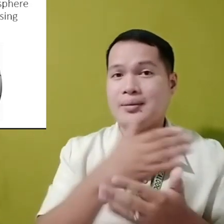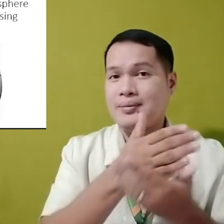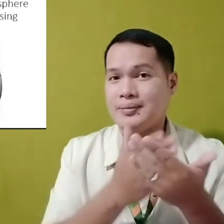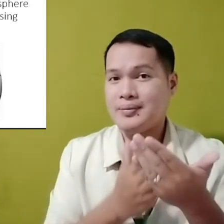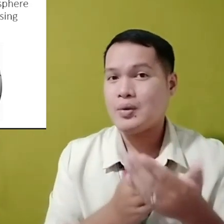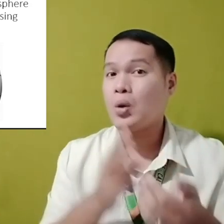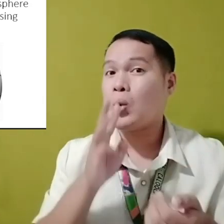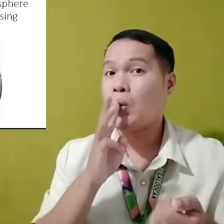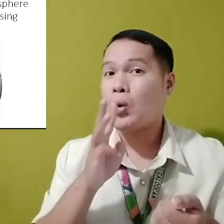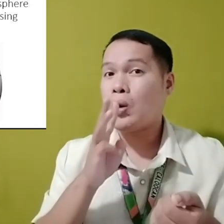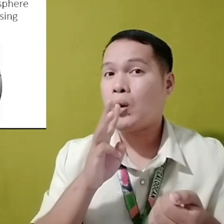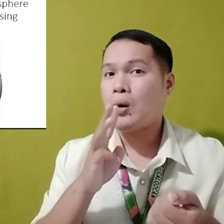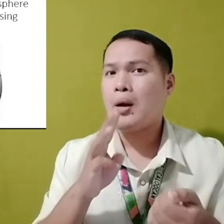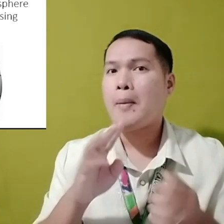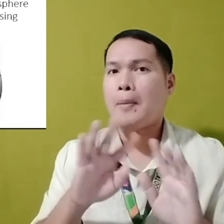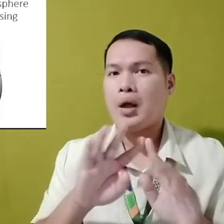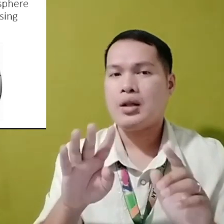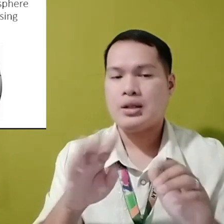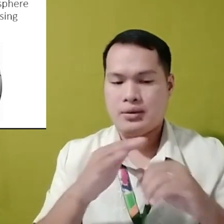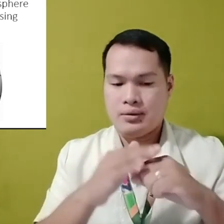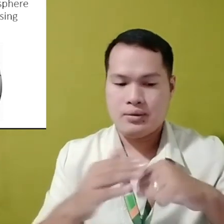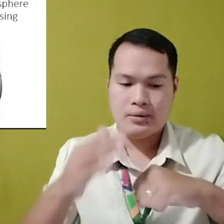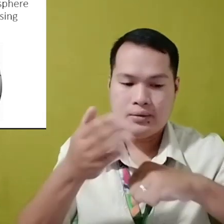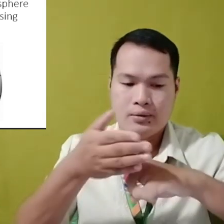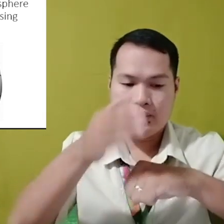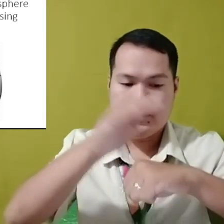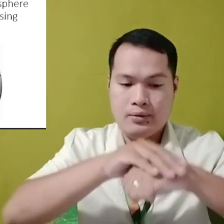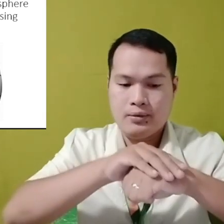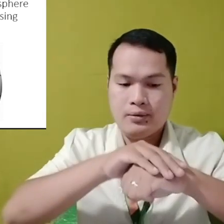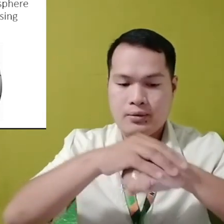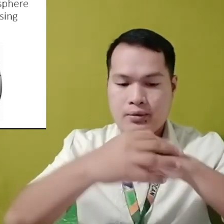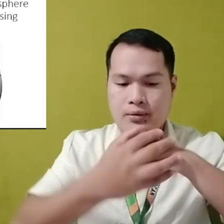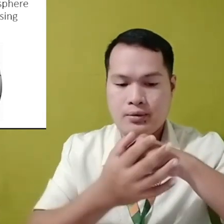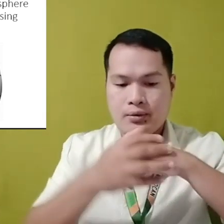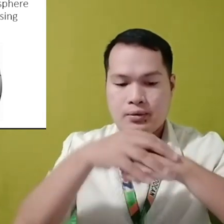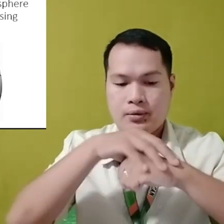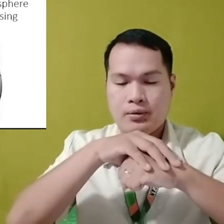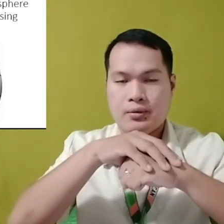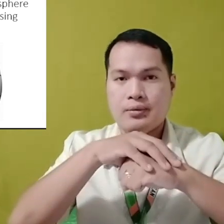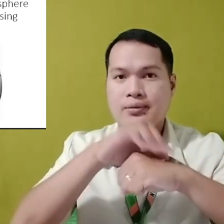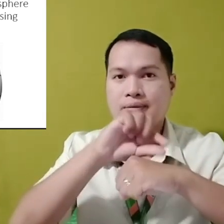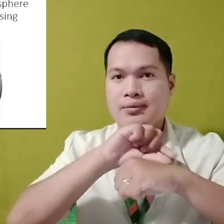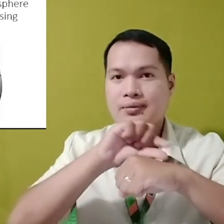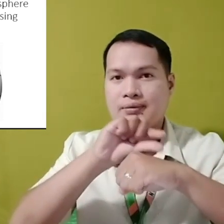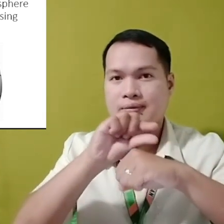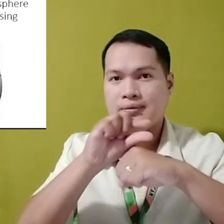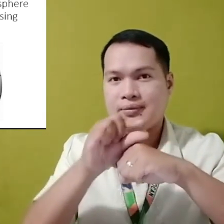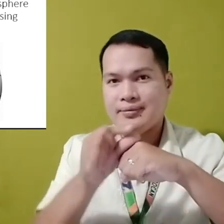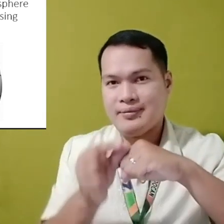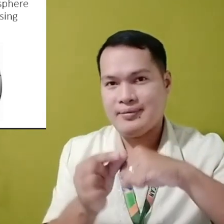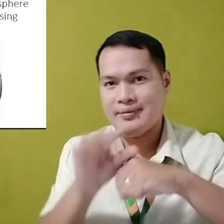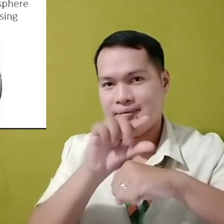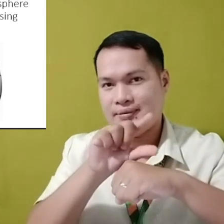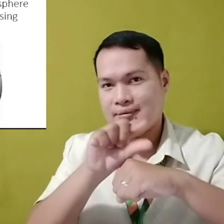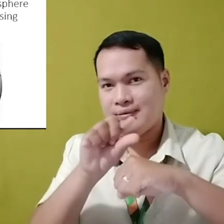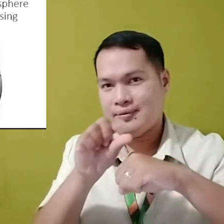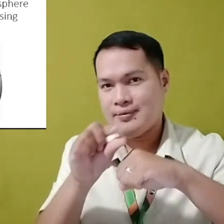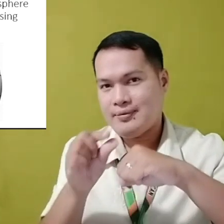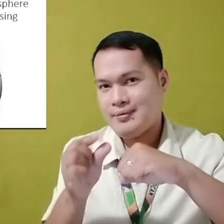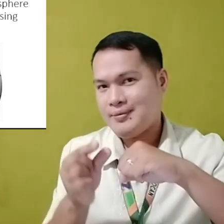May ilang bahagi tubig Pero ang pinakaibabaw Ay